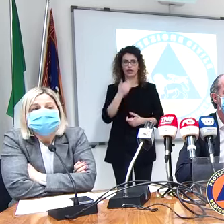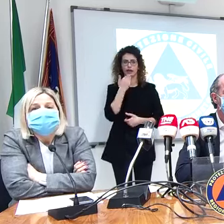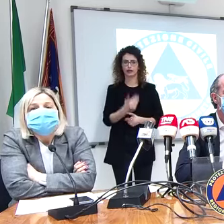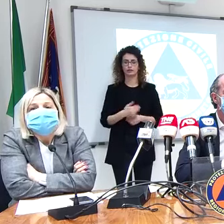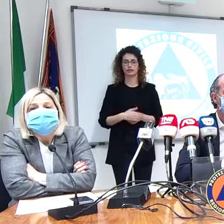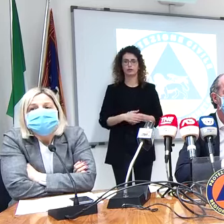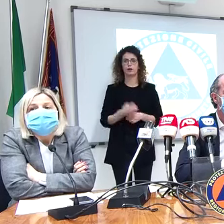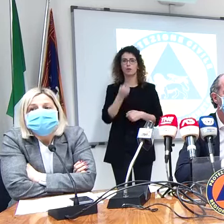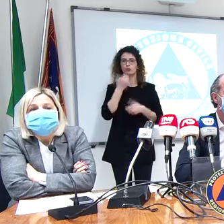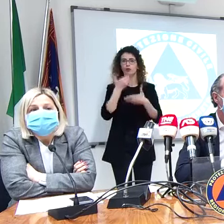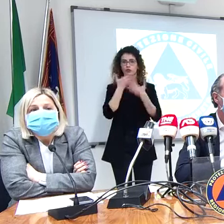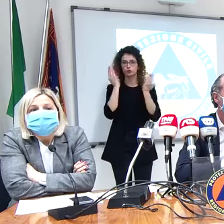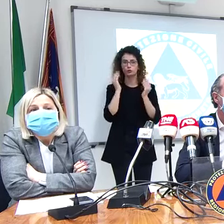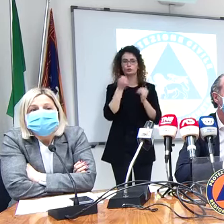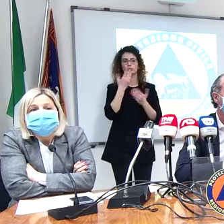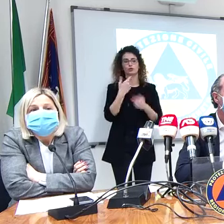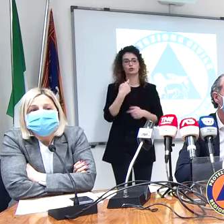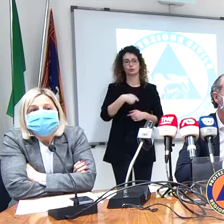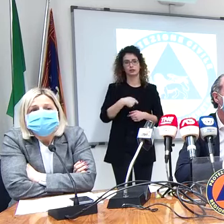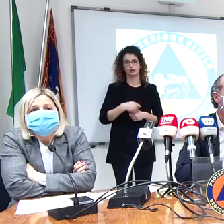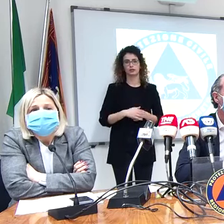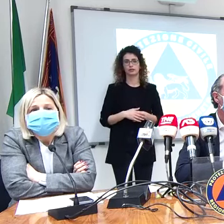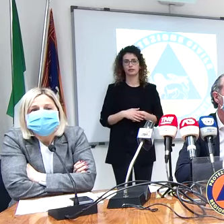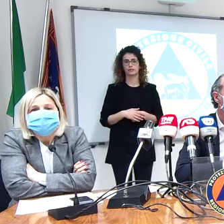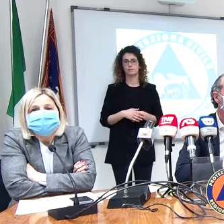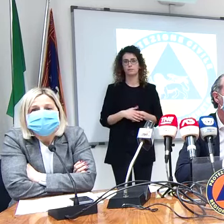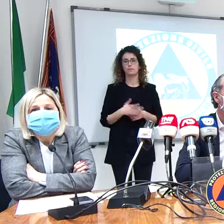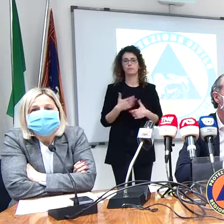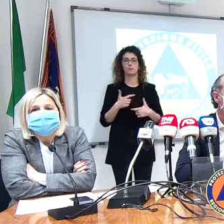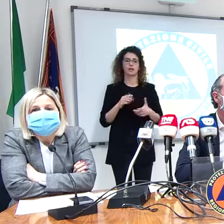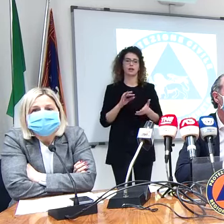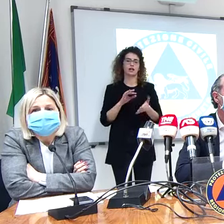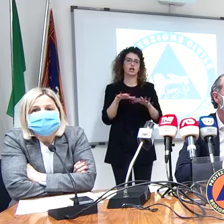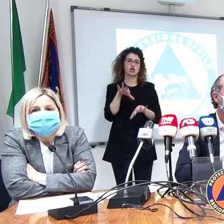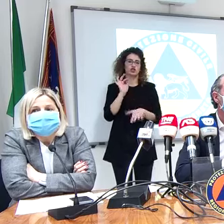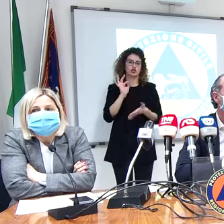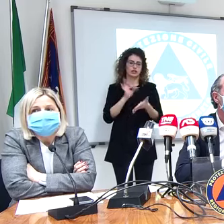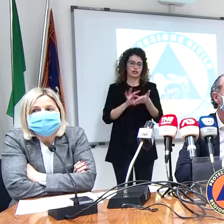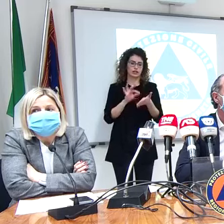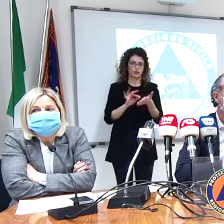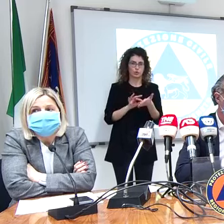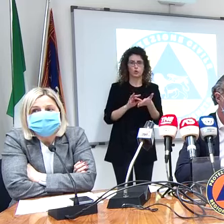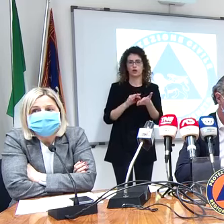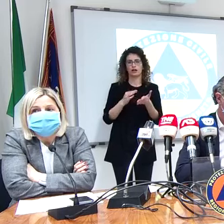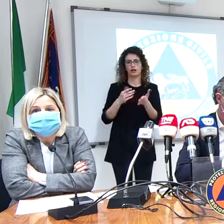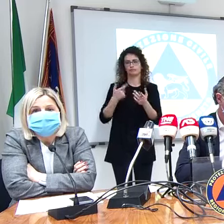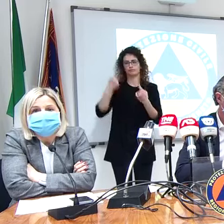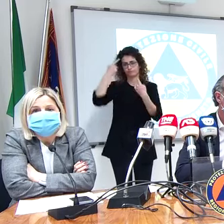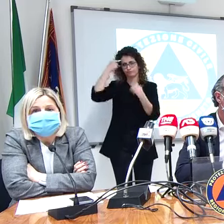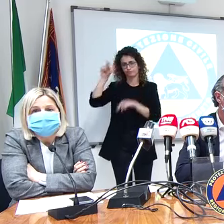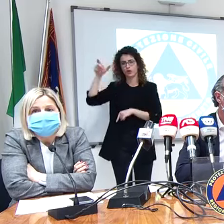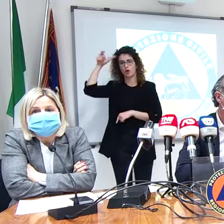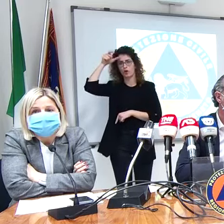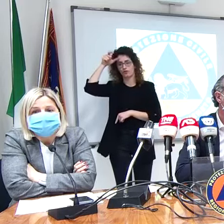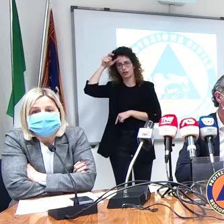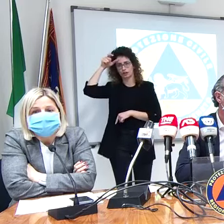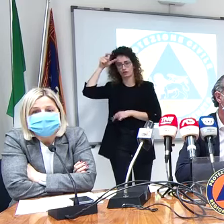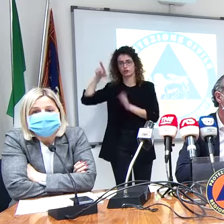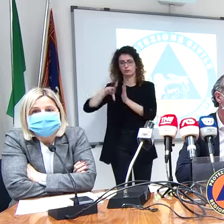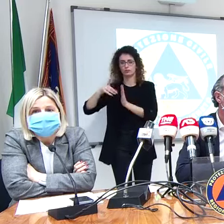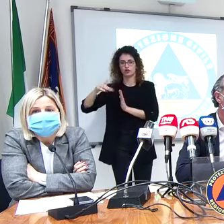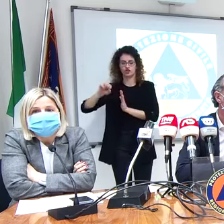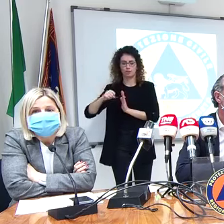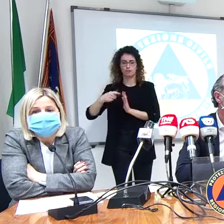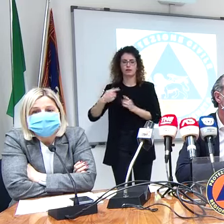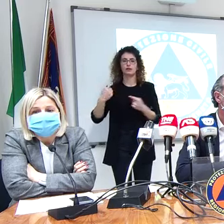buongiorno a tutti buongiorno Presidente è fatto salvo che le decisioni sulla scuola le prende il governo con il DPCM lo stato del contagio in Veneto in questo